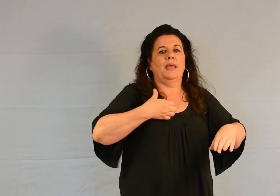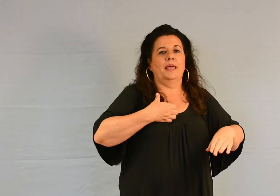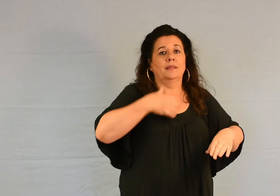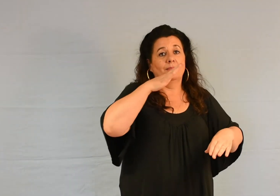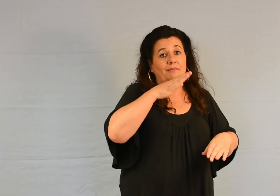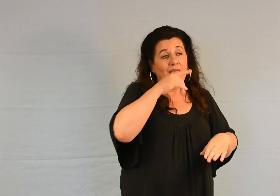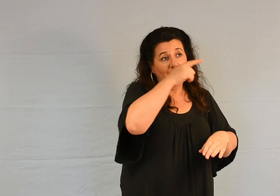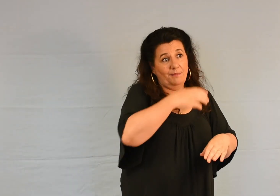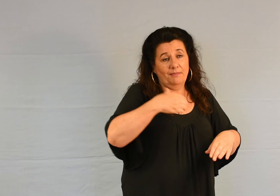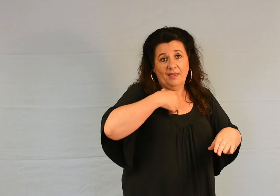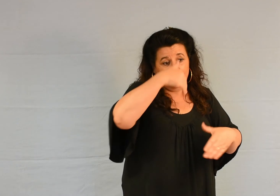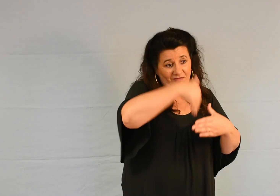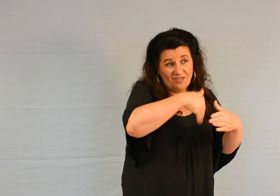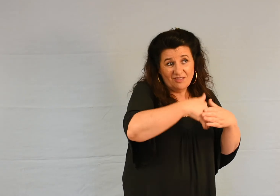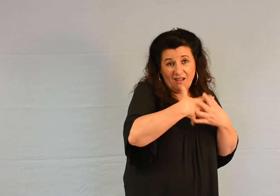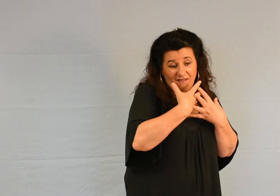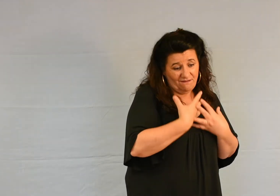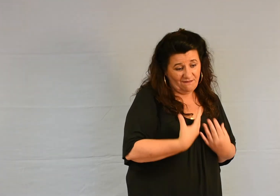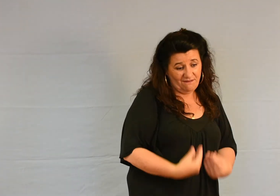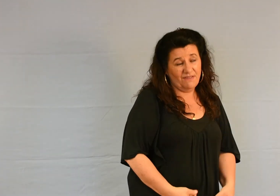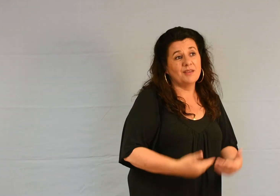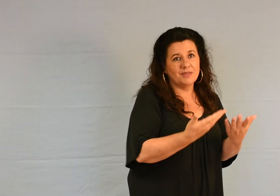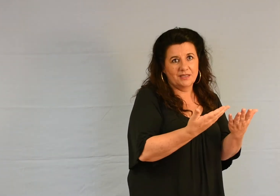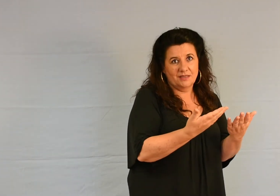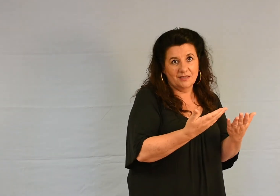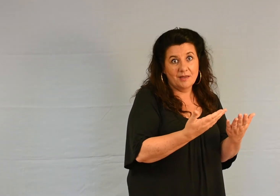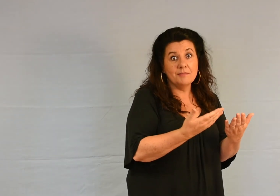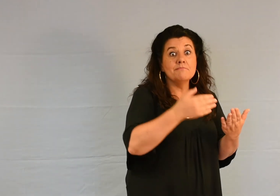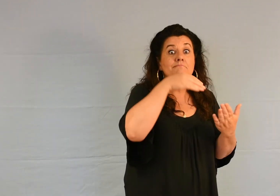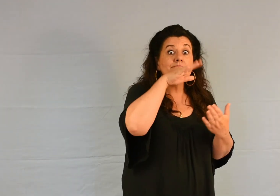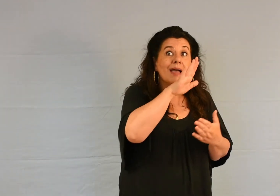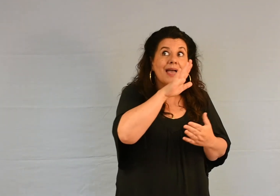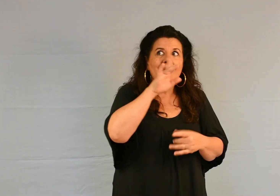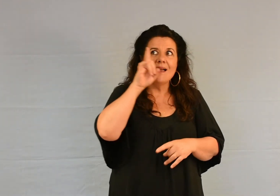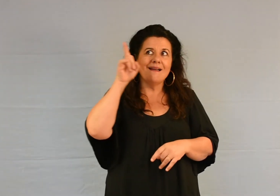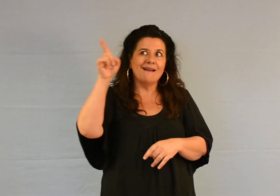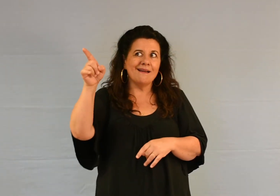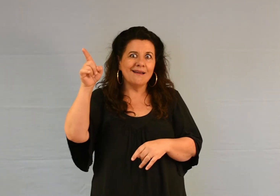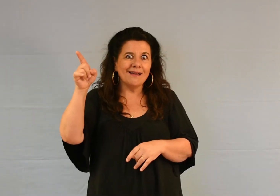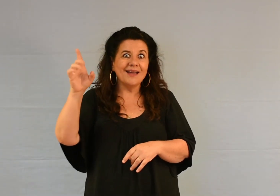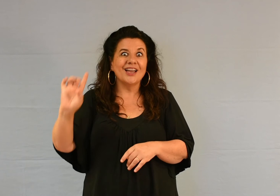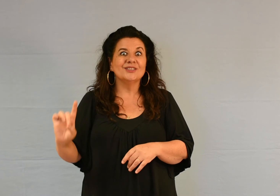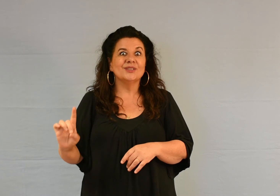Mais la parole du serment divin, qui vient après la loi,